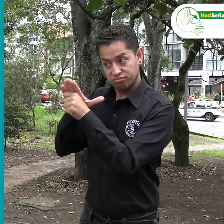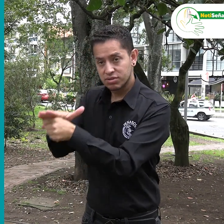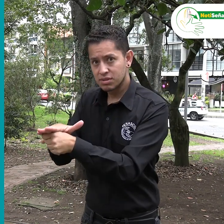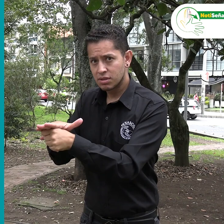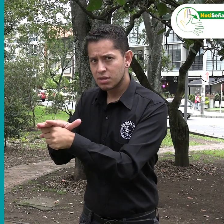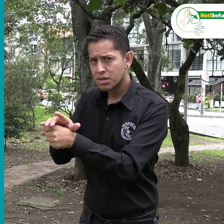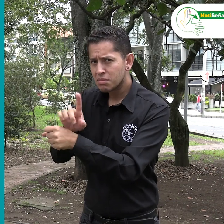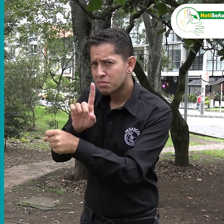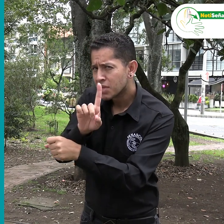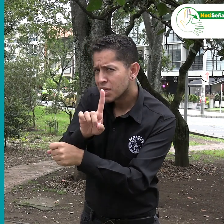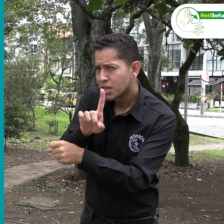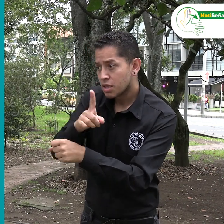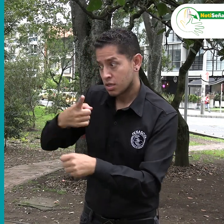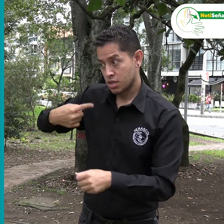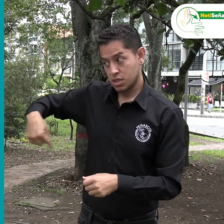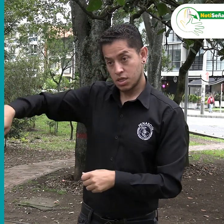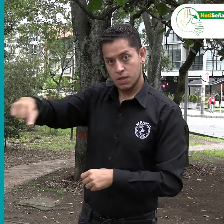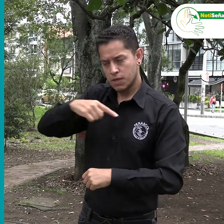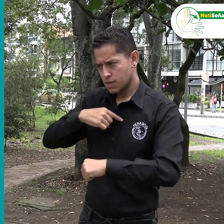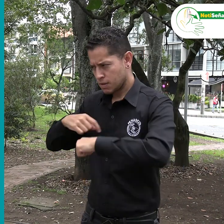y que se está trabajando para cambiar.